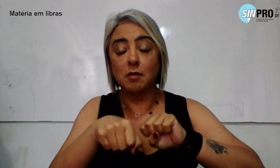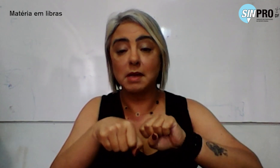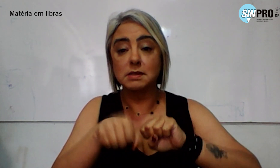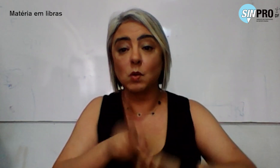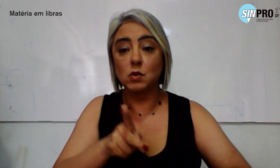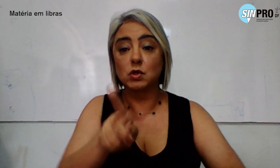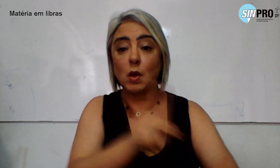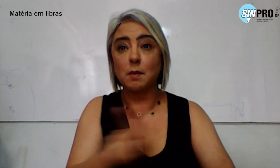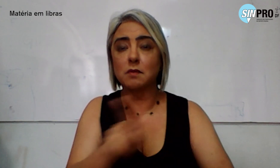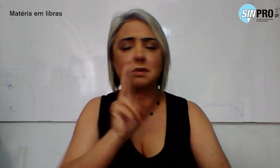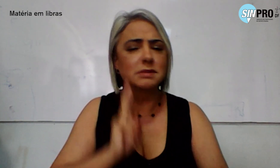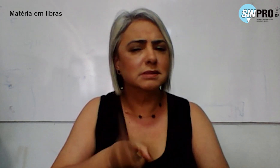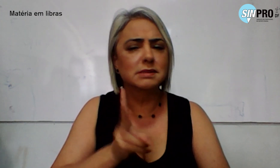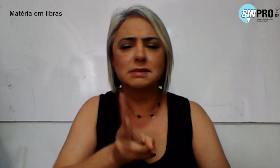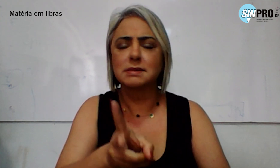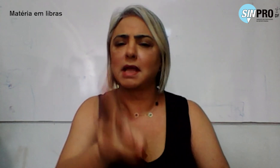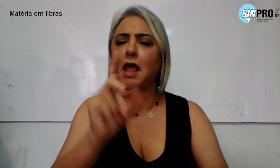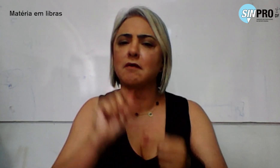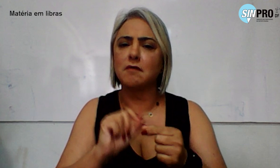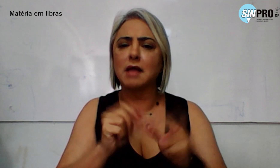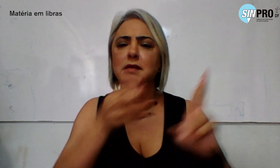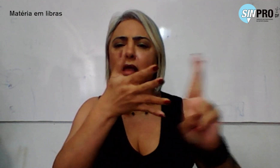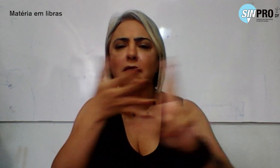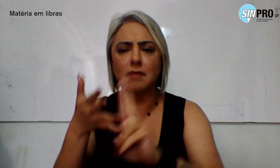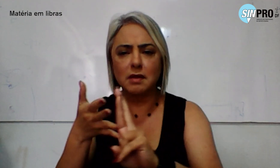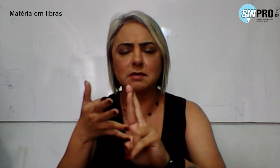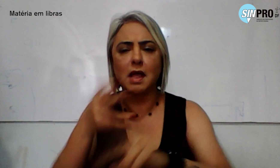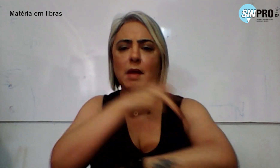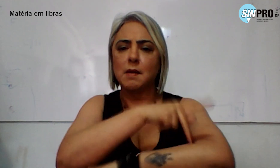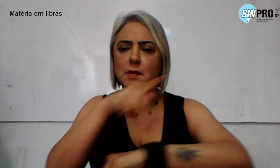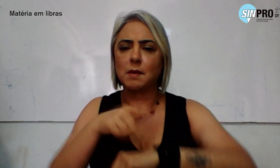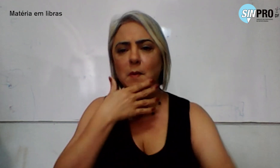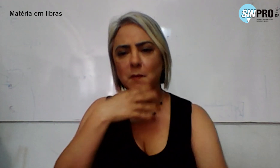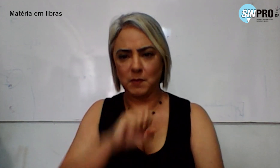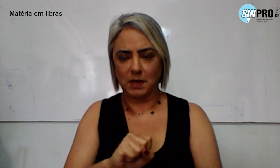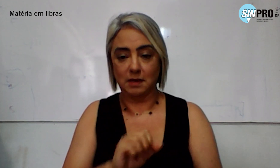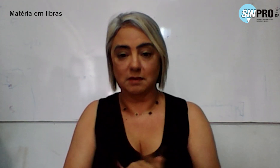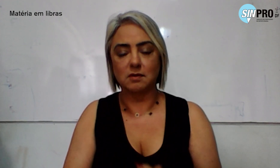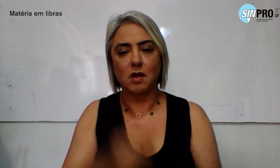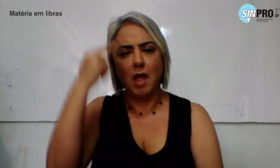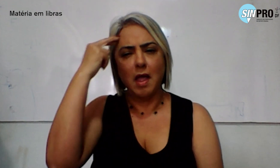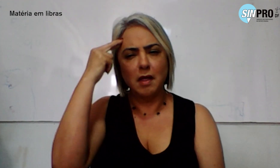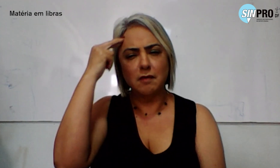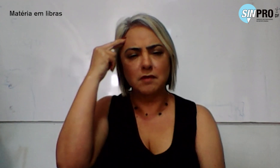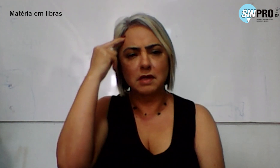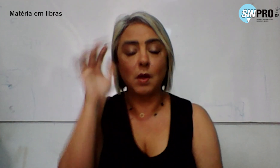frequentemente fazem referência à pedagogia de Freire, refletindo seu impacto